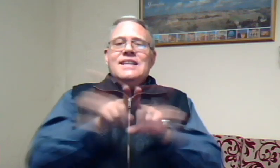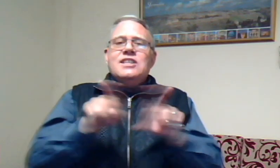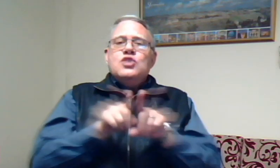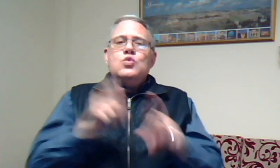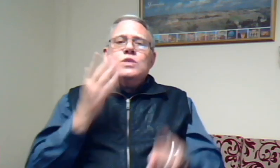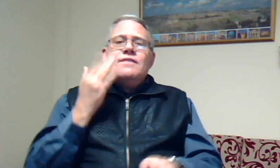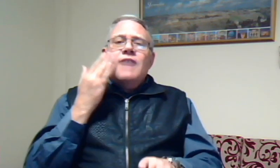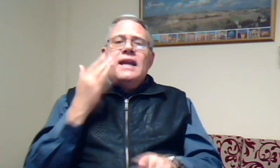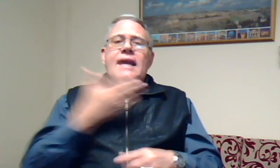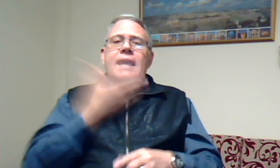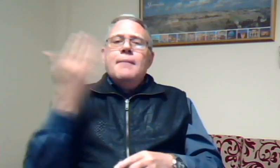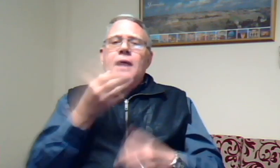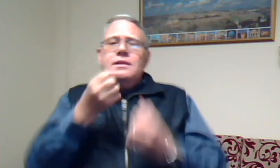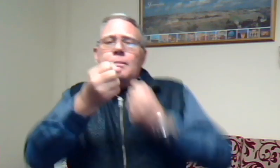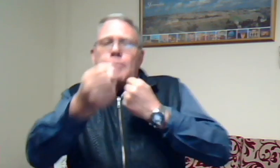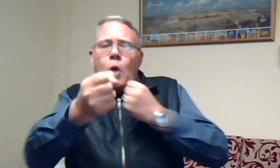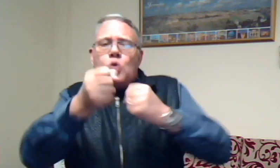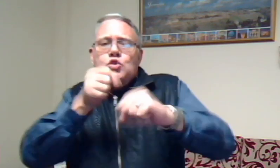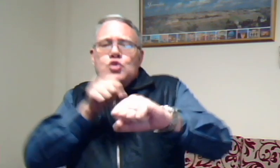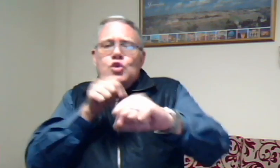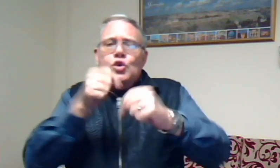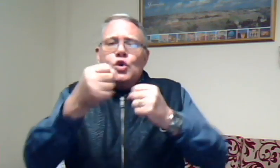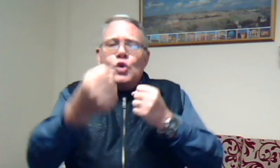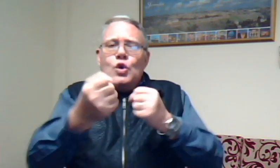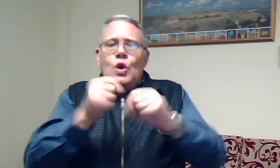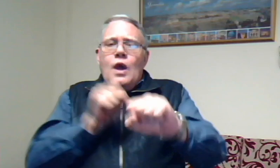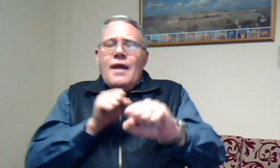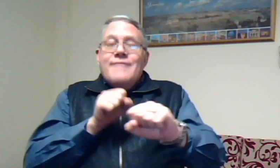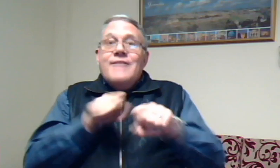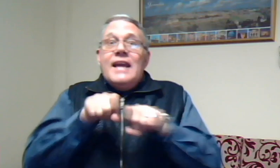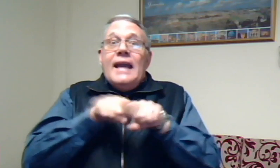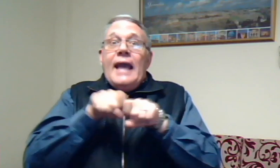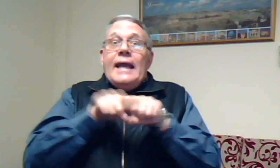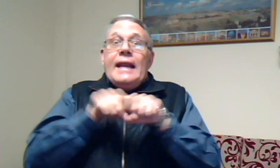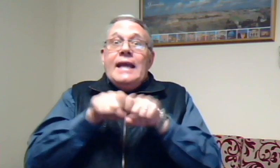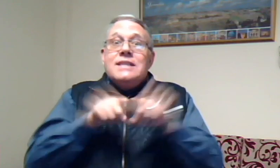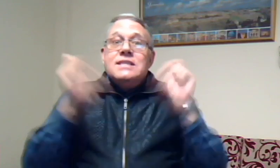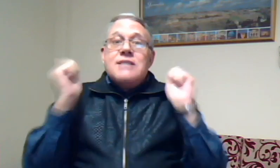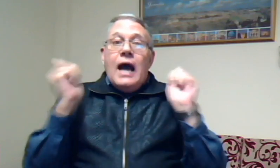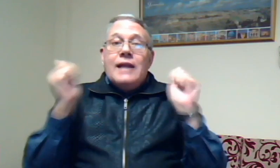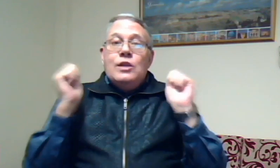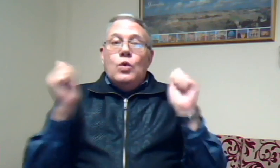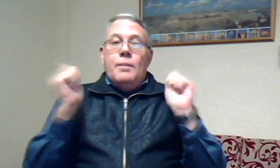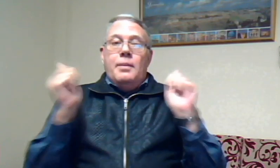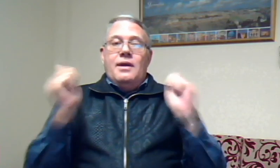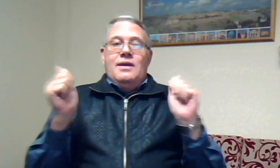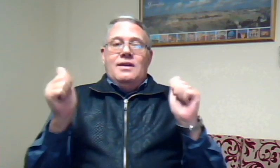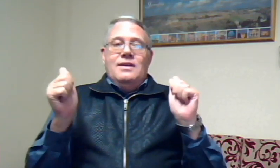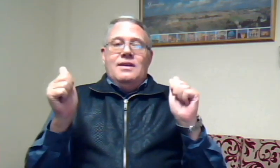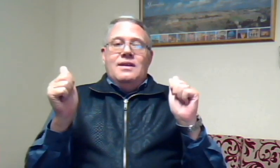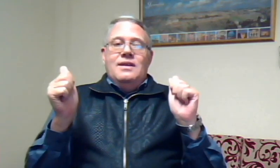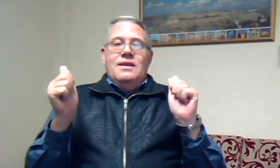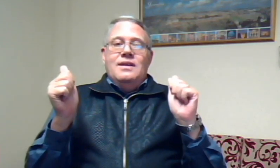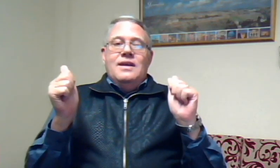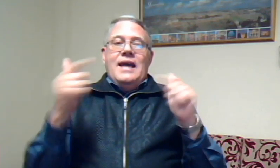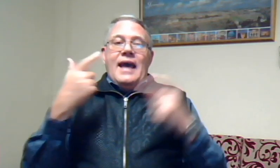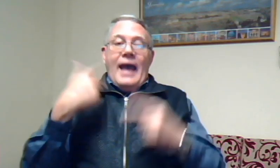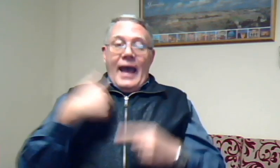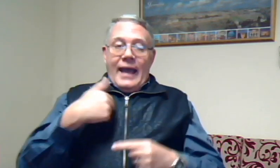is soos wanneer iemand boks wanneer jy reesies hardloop ek